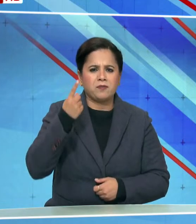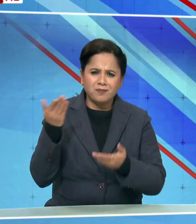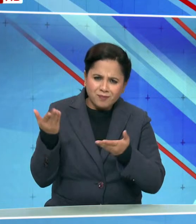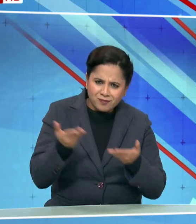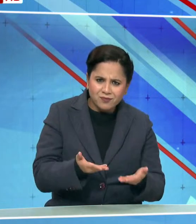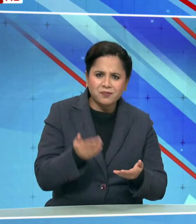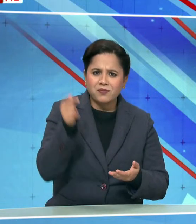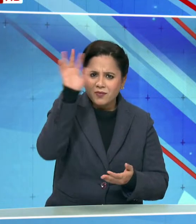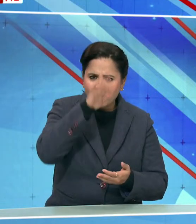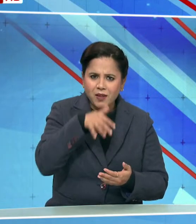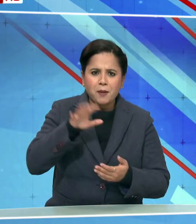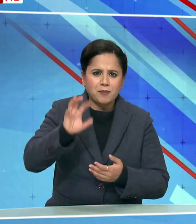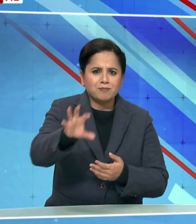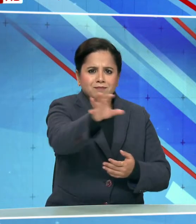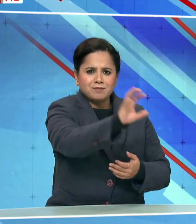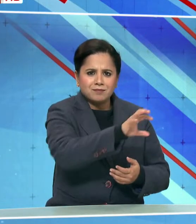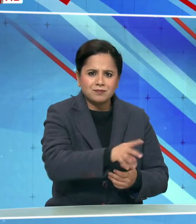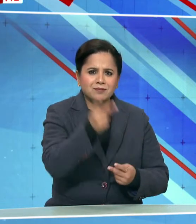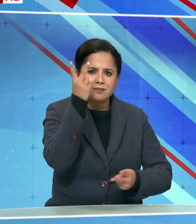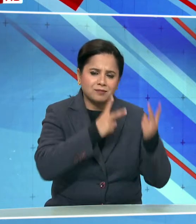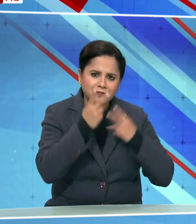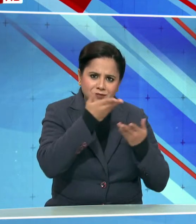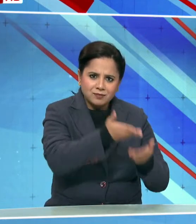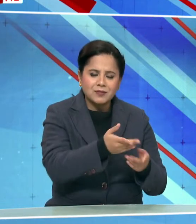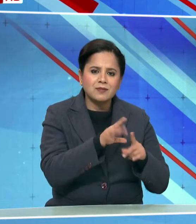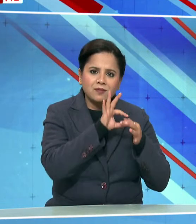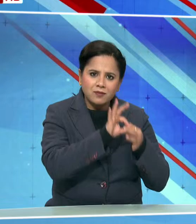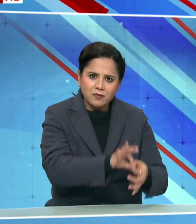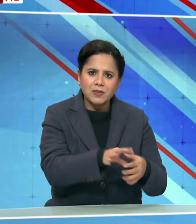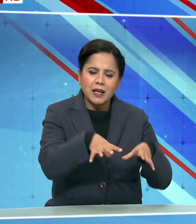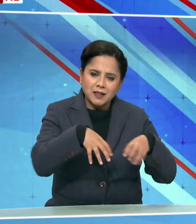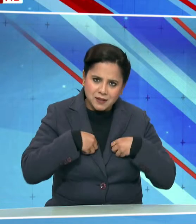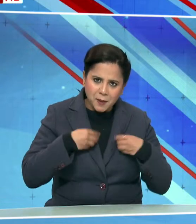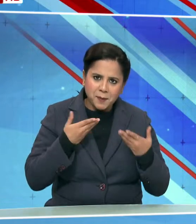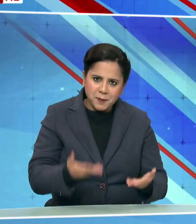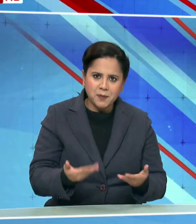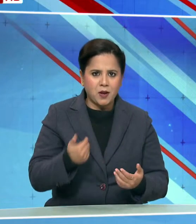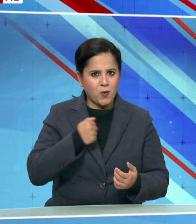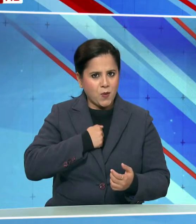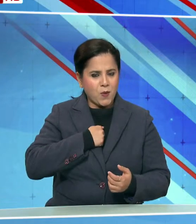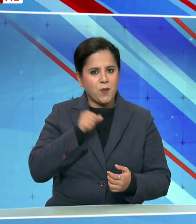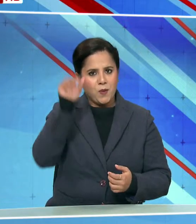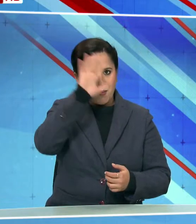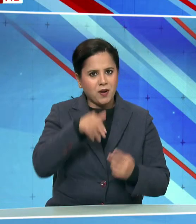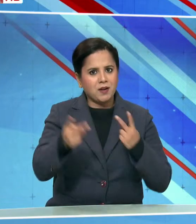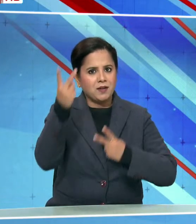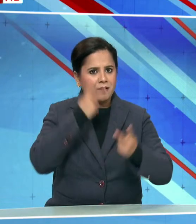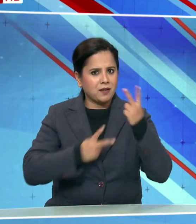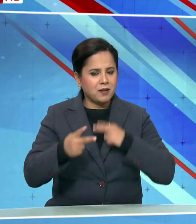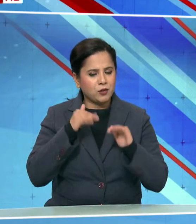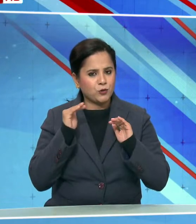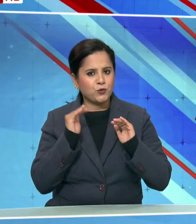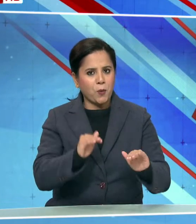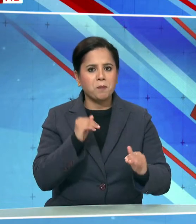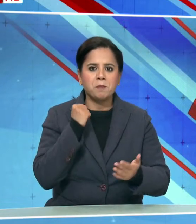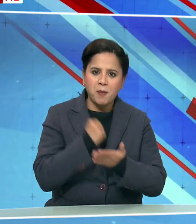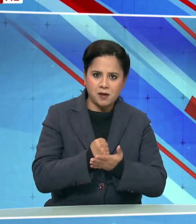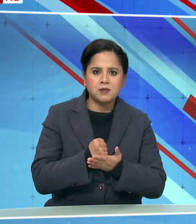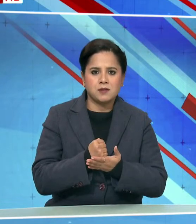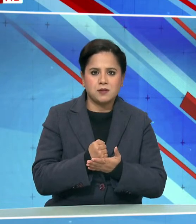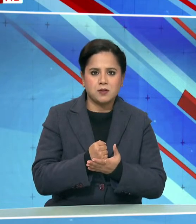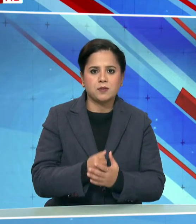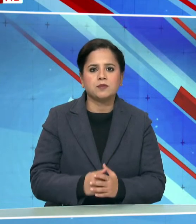हम भारतिये द्वीपो को परेटन के लिहाद से अपनाएं और अपने देश के परेटन का समर्थन करें